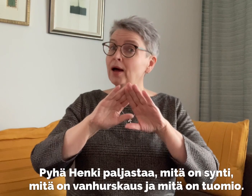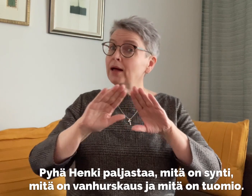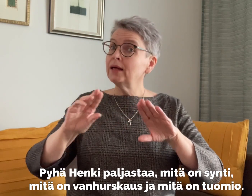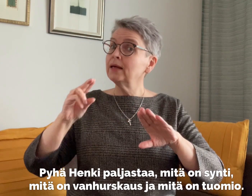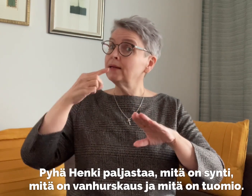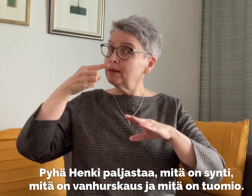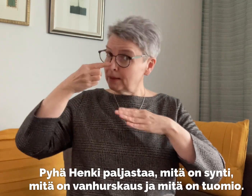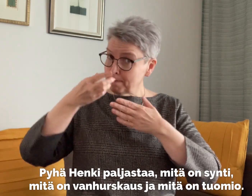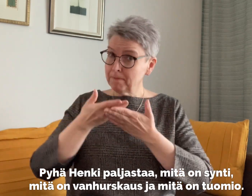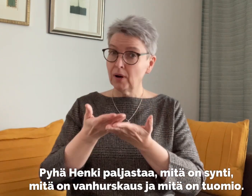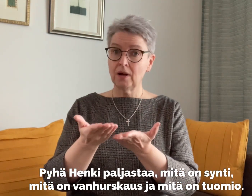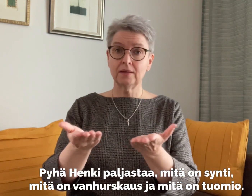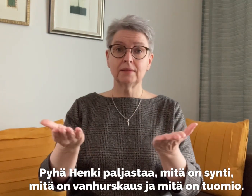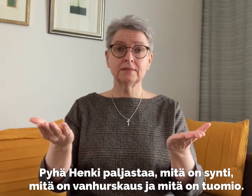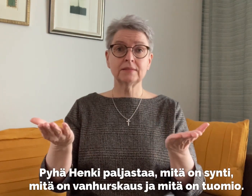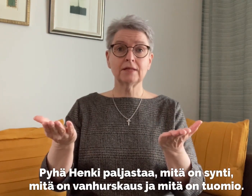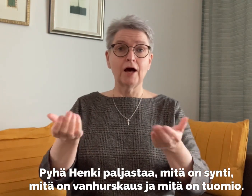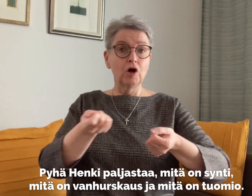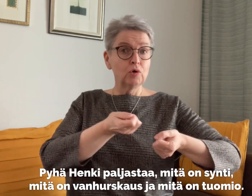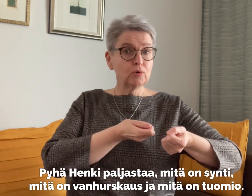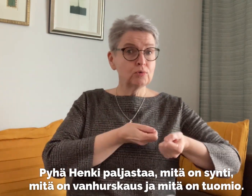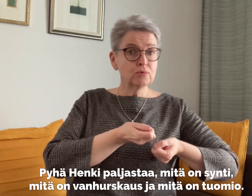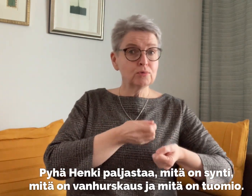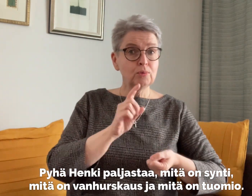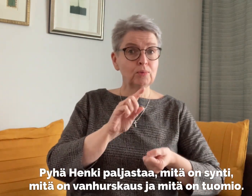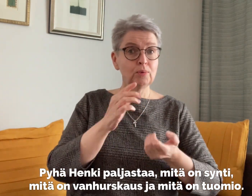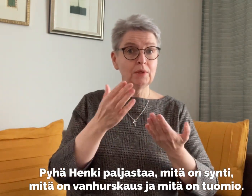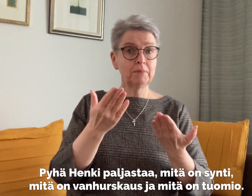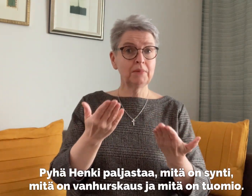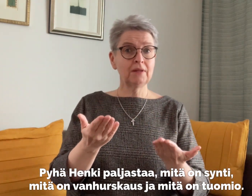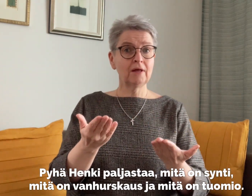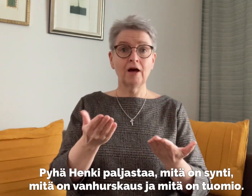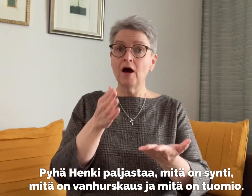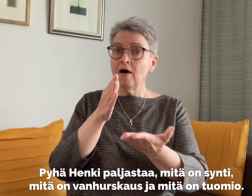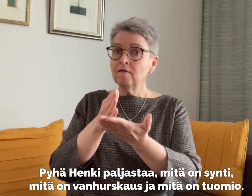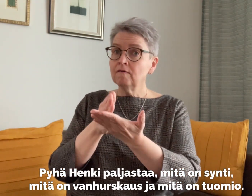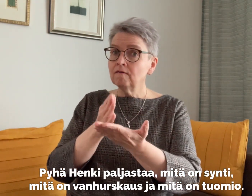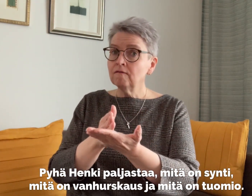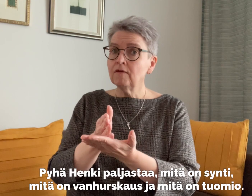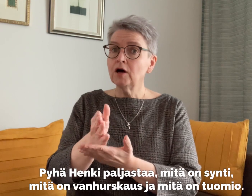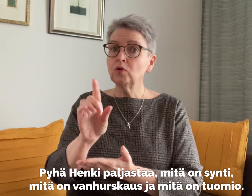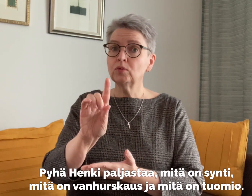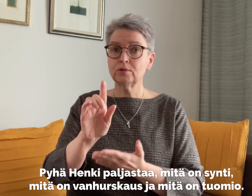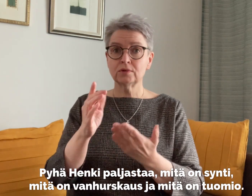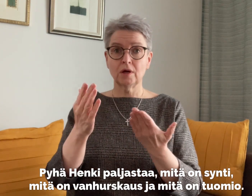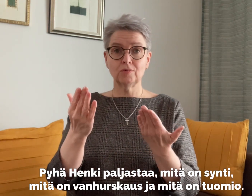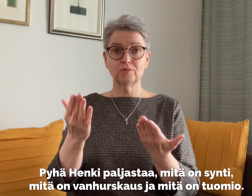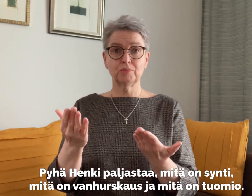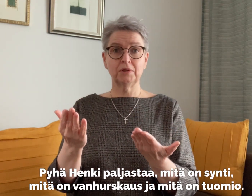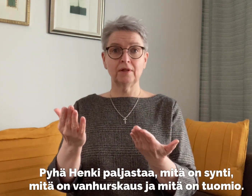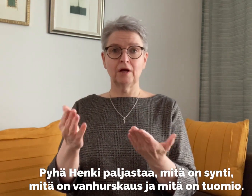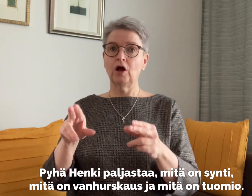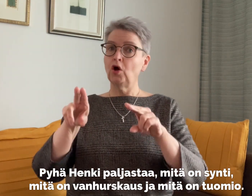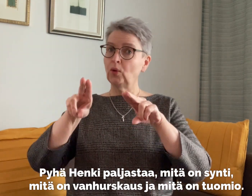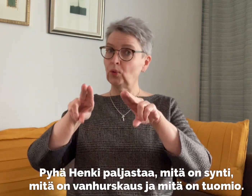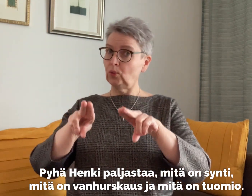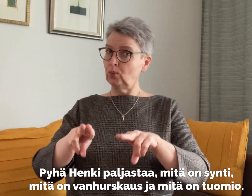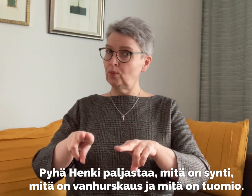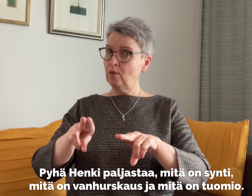Pyhä henki paljastaa, mitä on synti, mitä on vanhurskaus ja